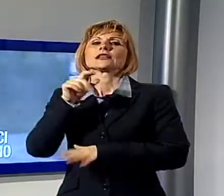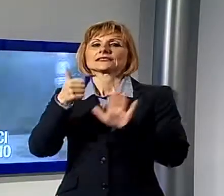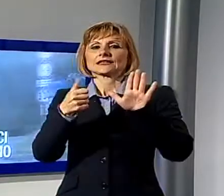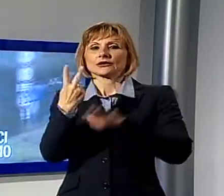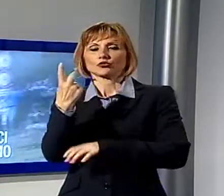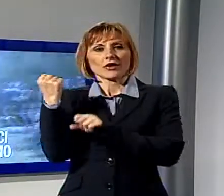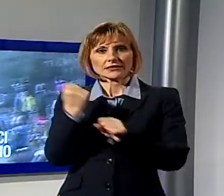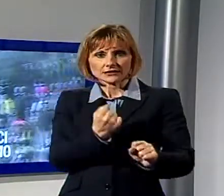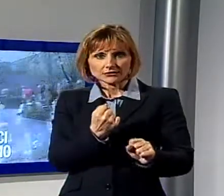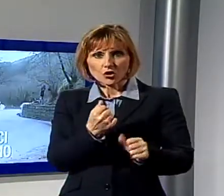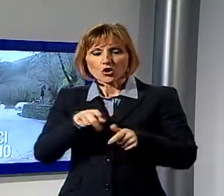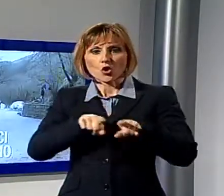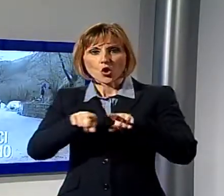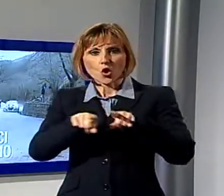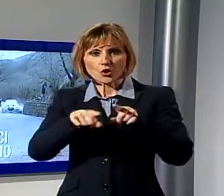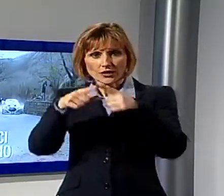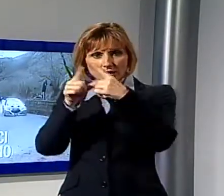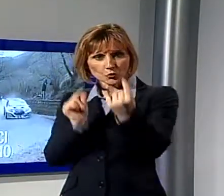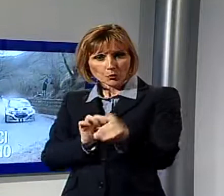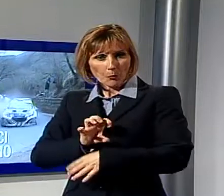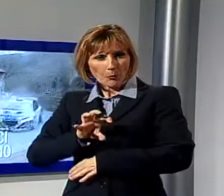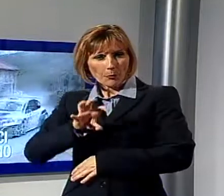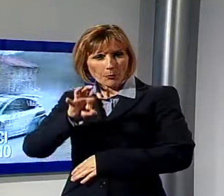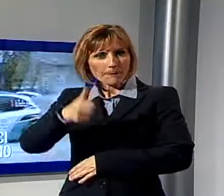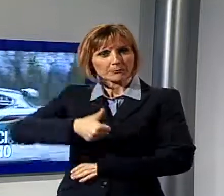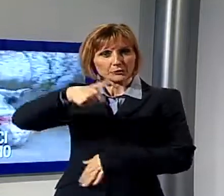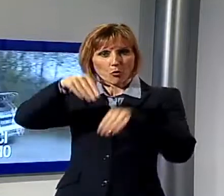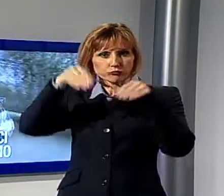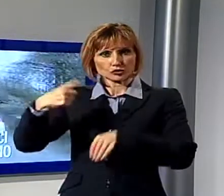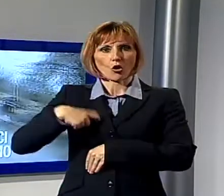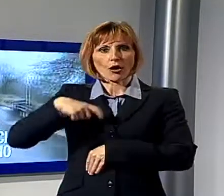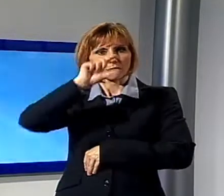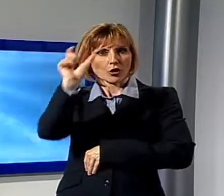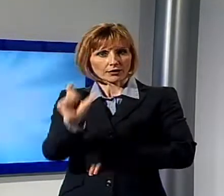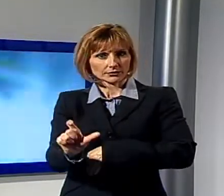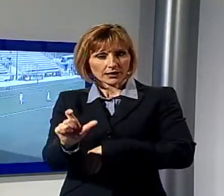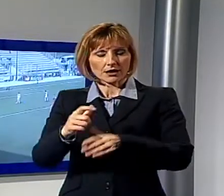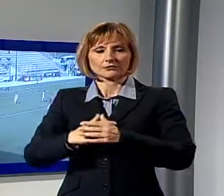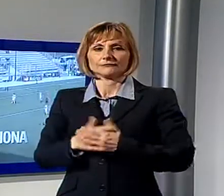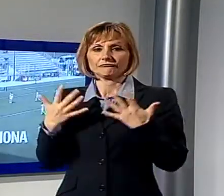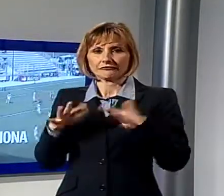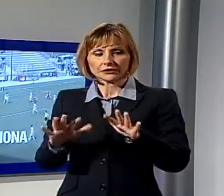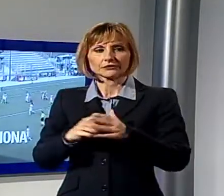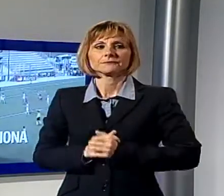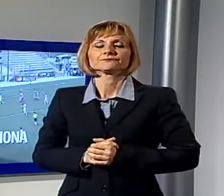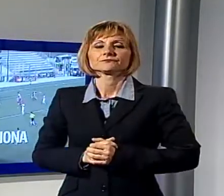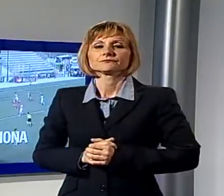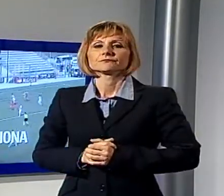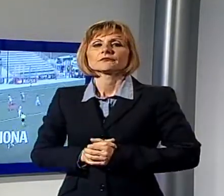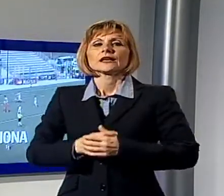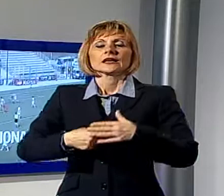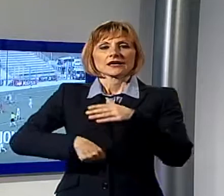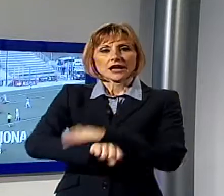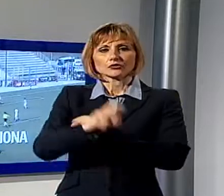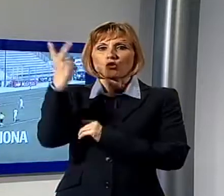edizione della Corsa Ligure e balza in testa al campionato italiano. Il calcio lucchese pasticciona, mastica